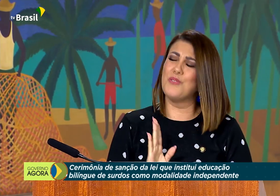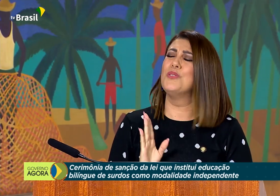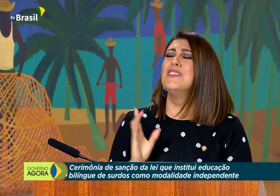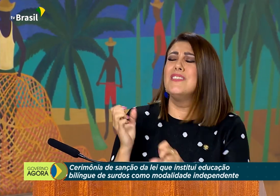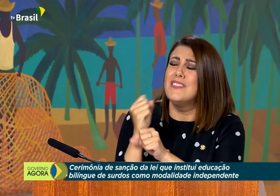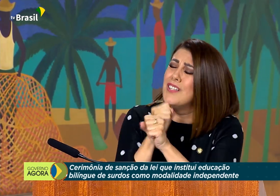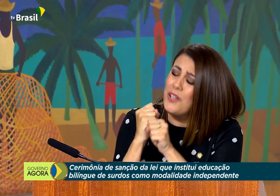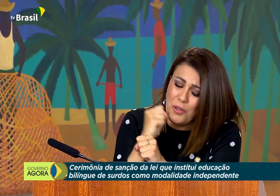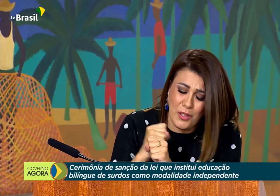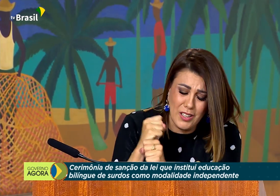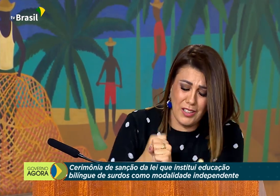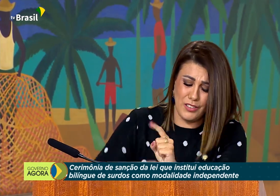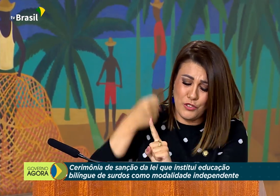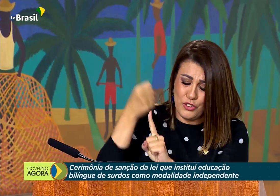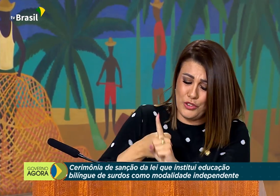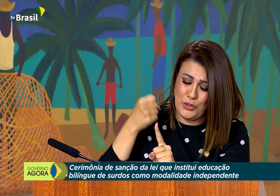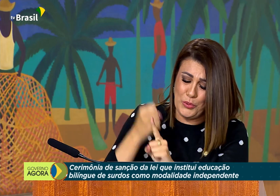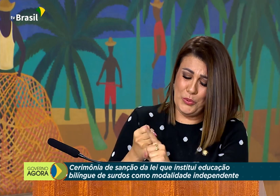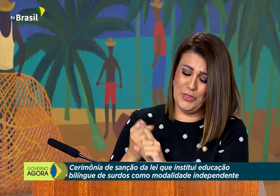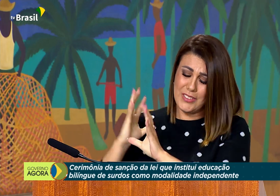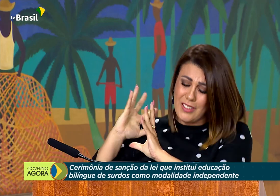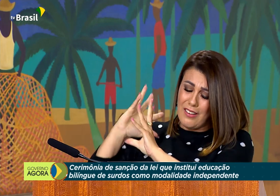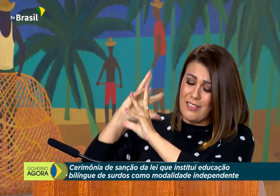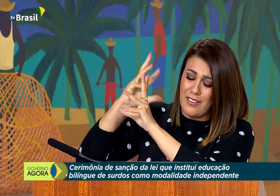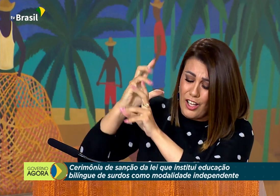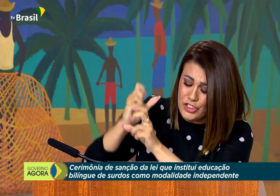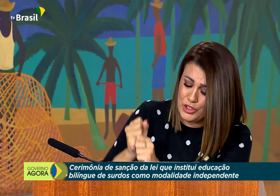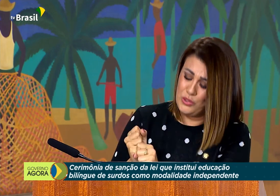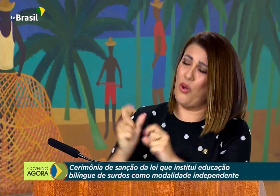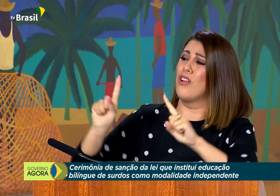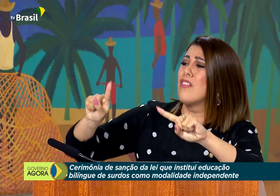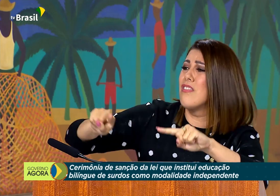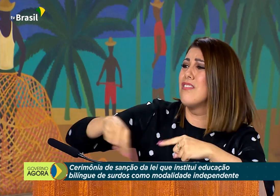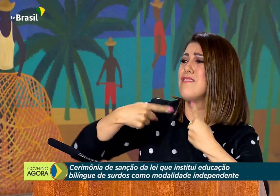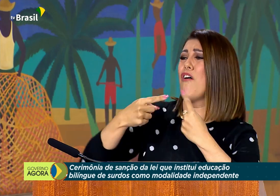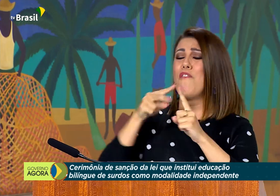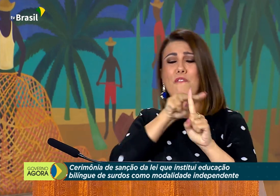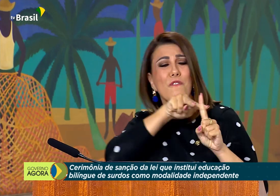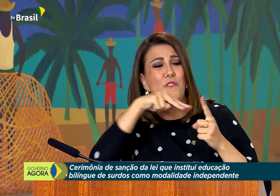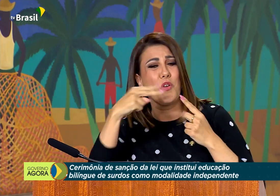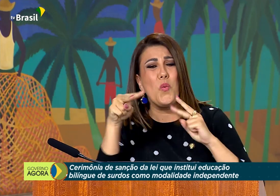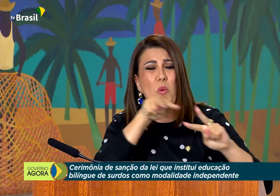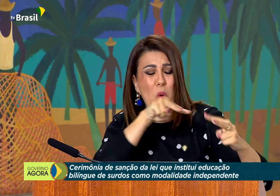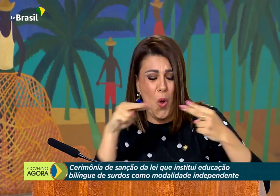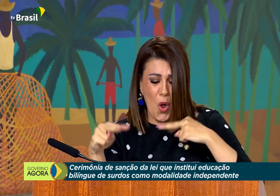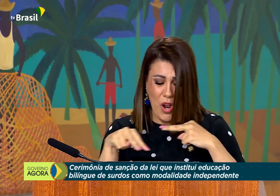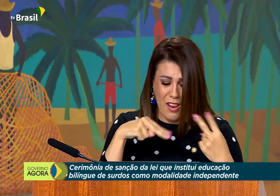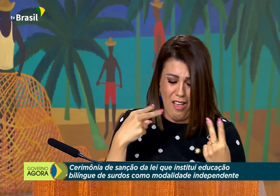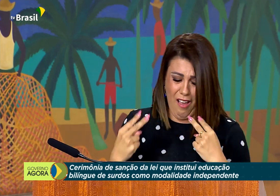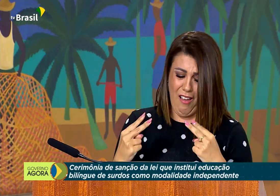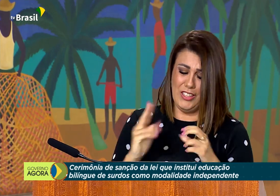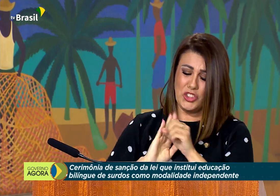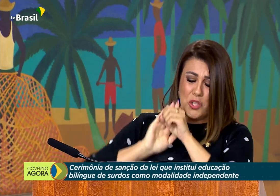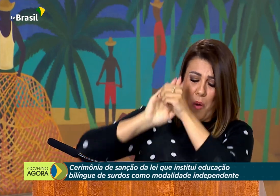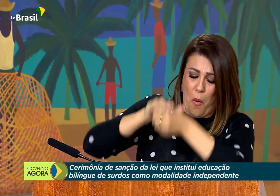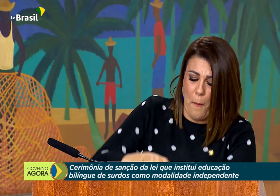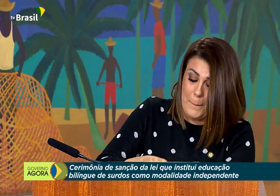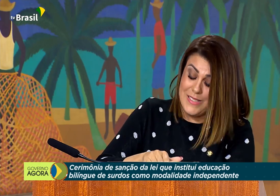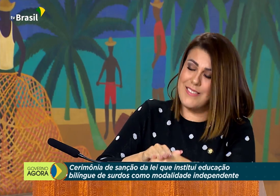é uma marca para a educação de surdos, pois há anos lutamos e enfrentamos desafios e